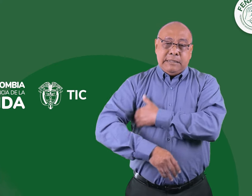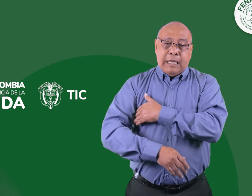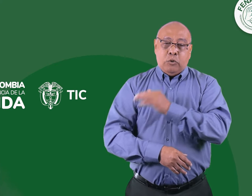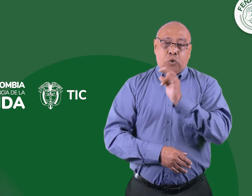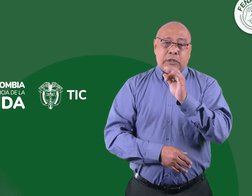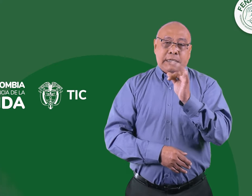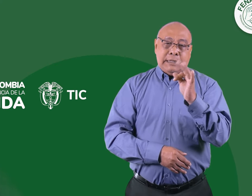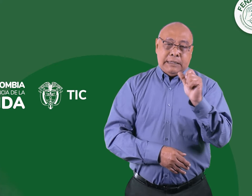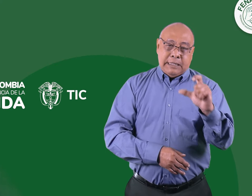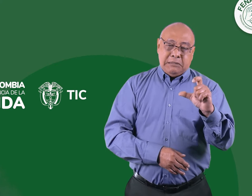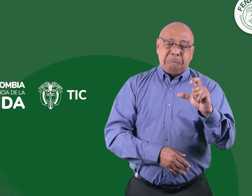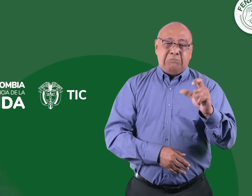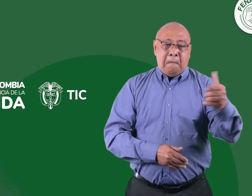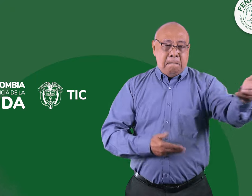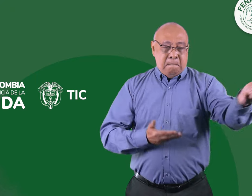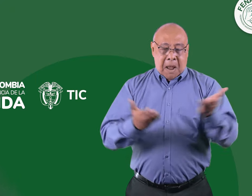seleccione a la entidad correspondiente